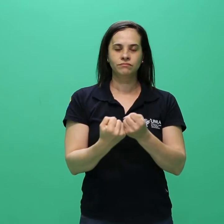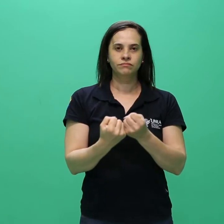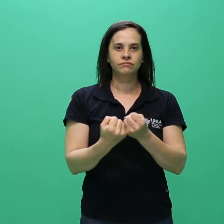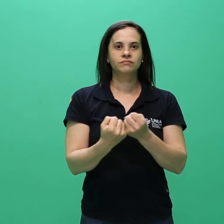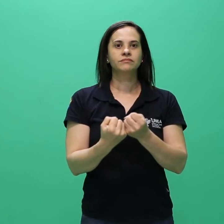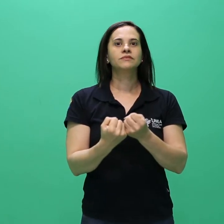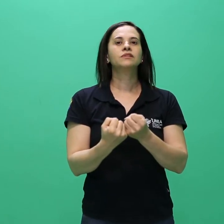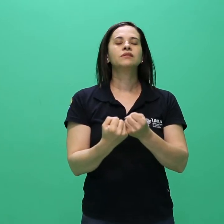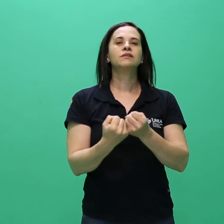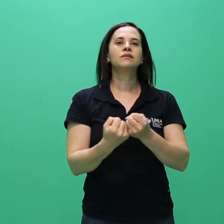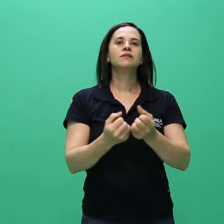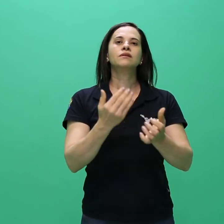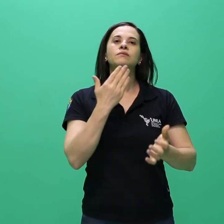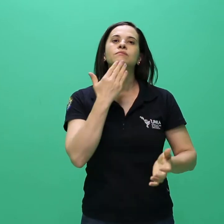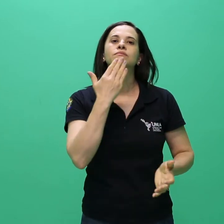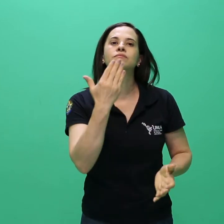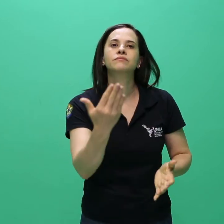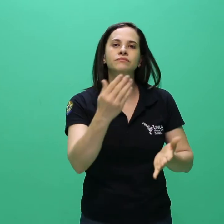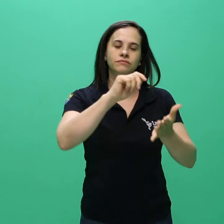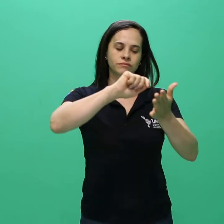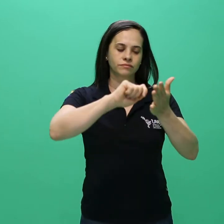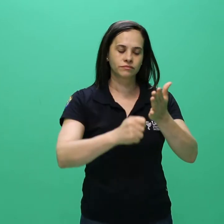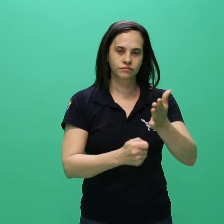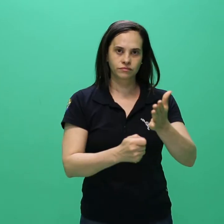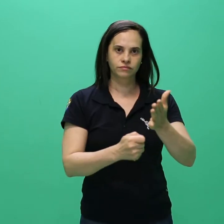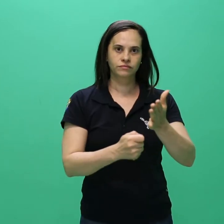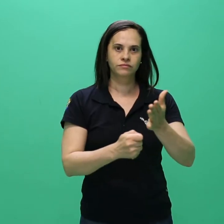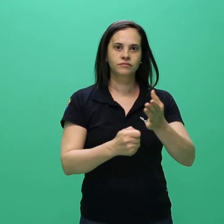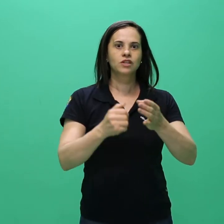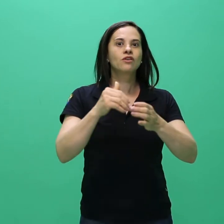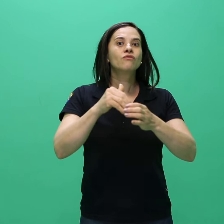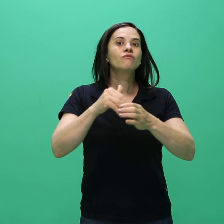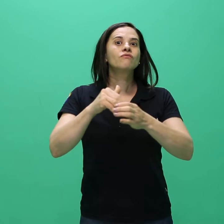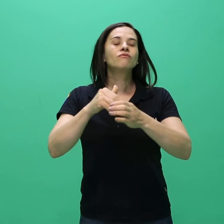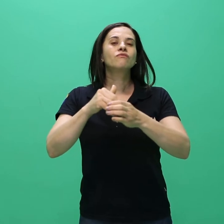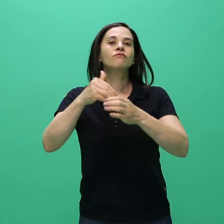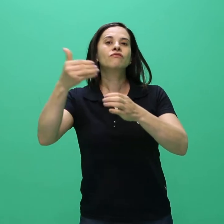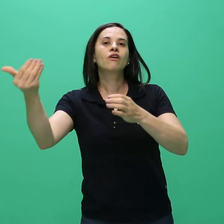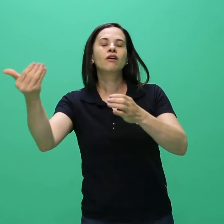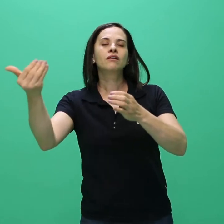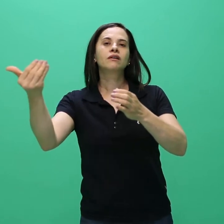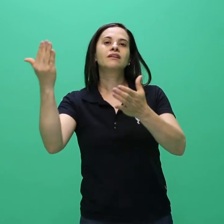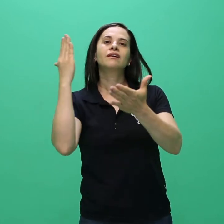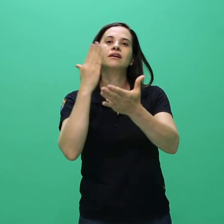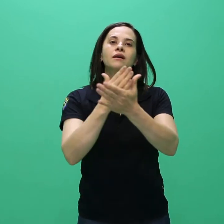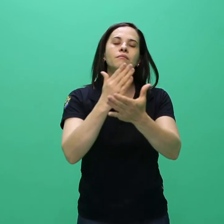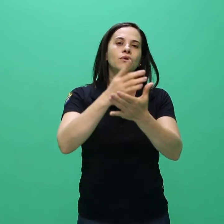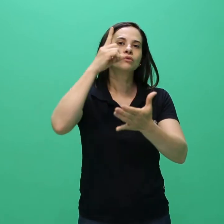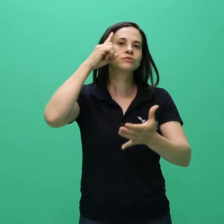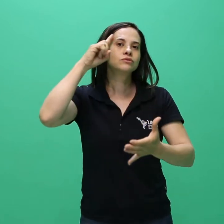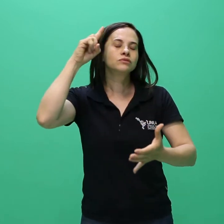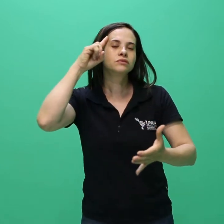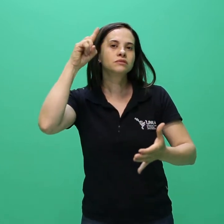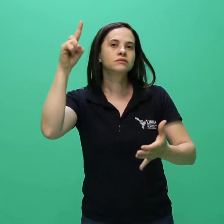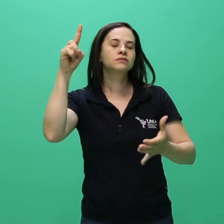inscrição fora do prazo ou por via diversa à estabelecida no presente edital.